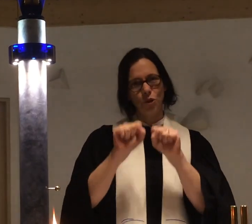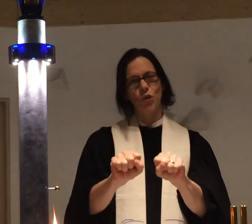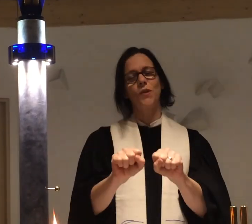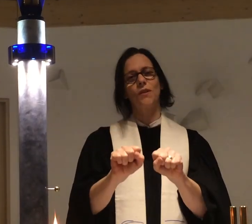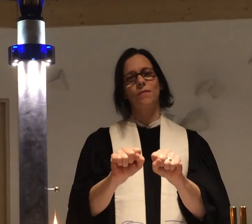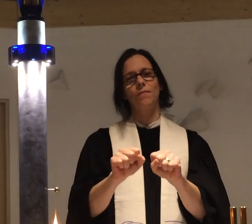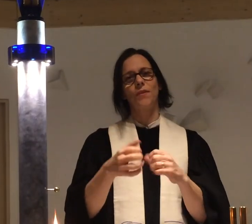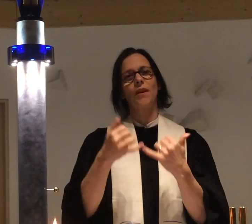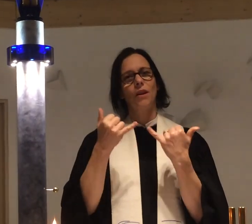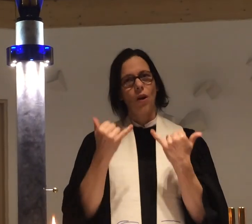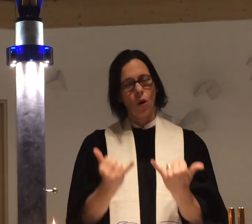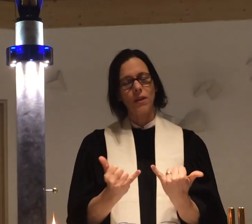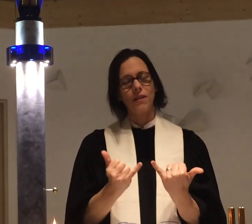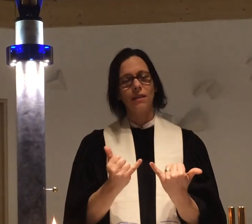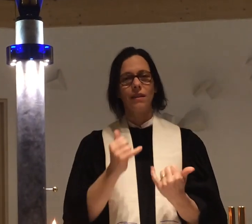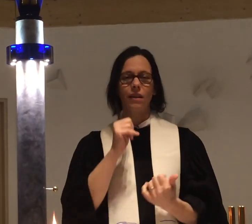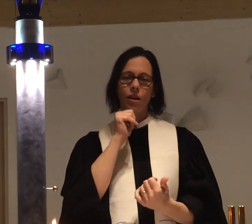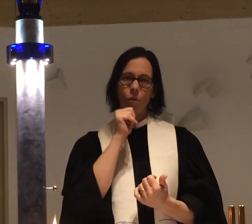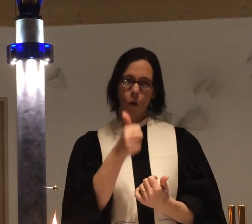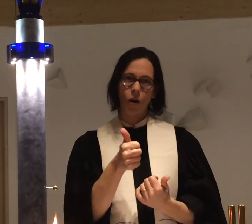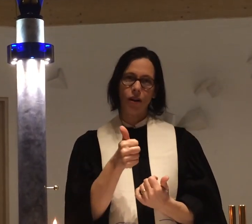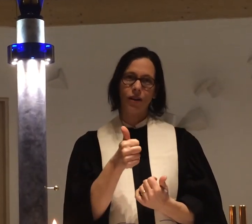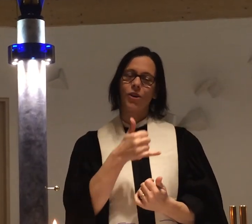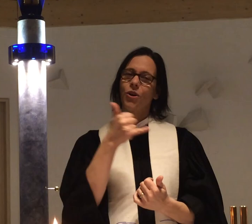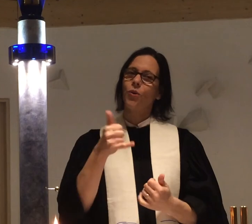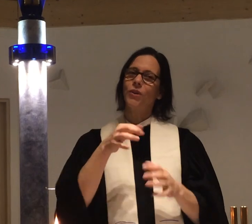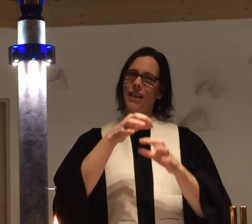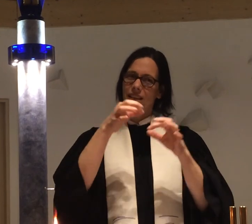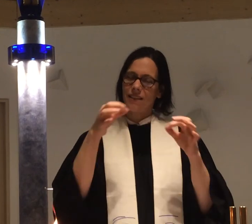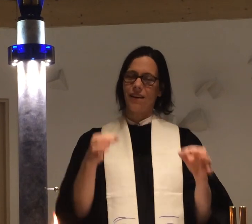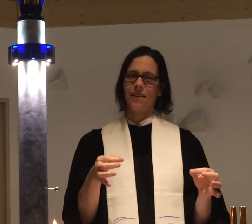beschützen. Heute, morgen und jeden Tag.